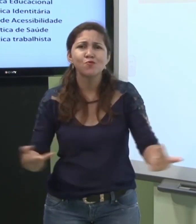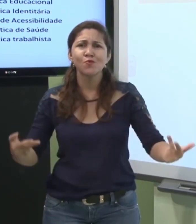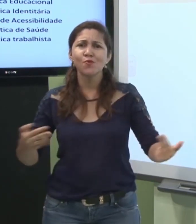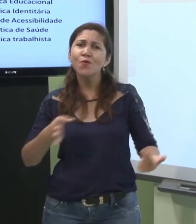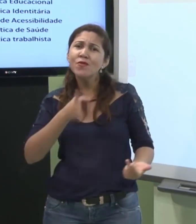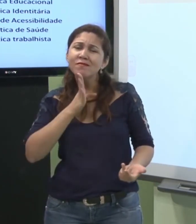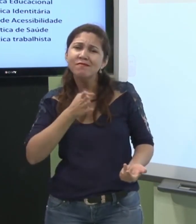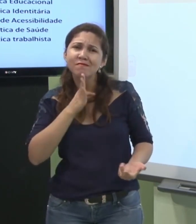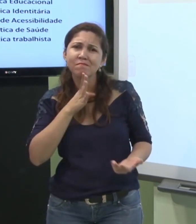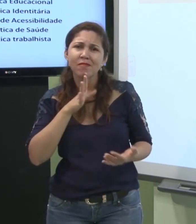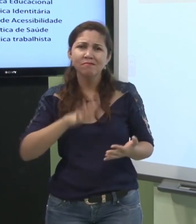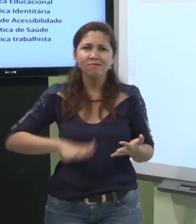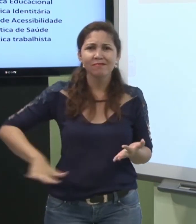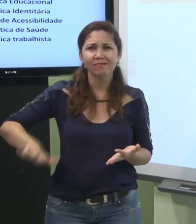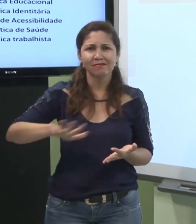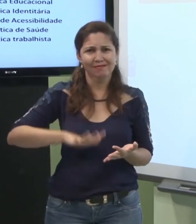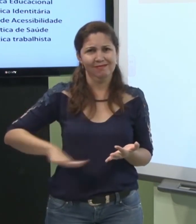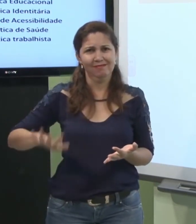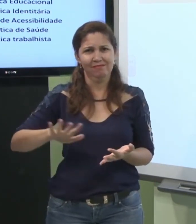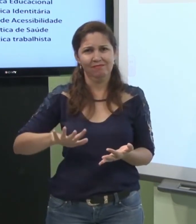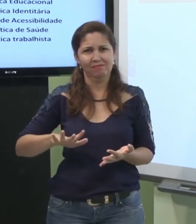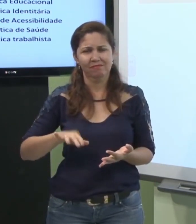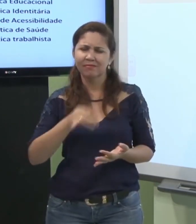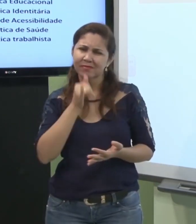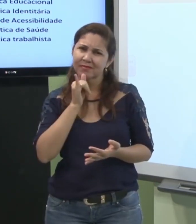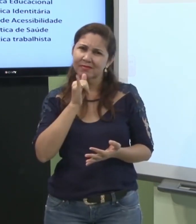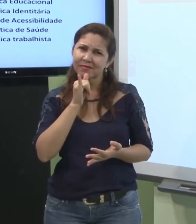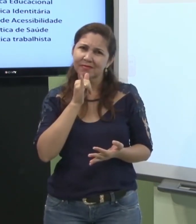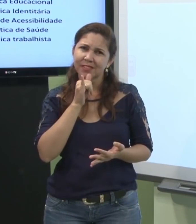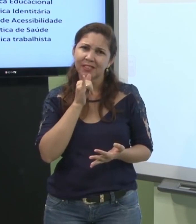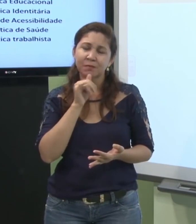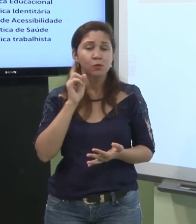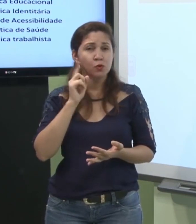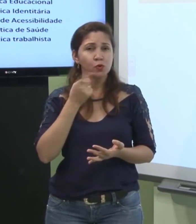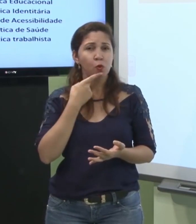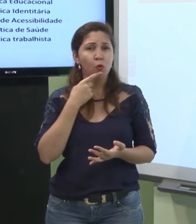muita coisa para se conhecer nessa área da identidade surda